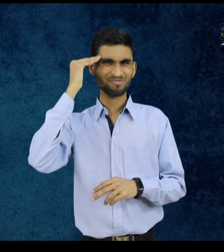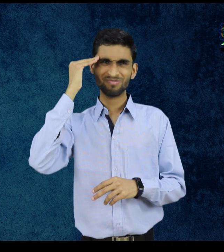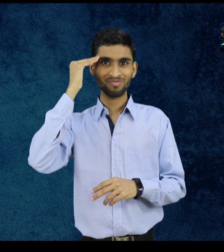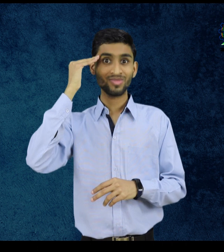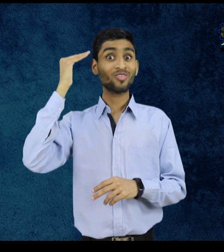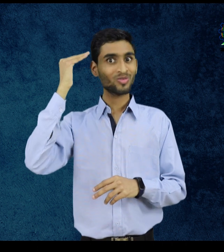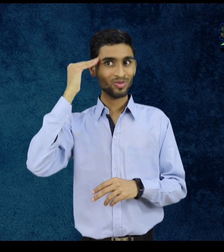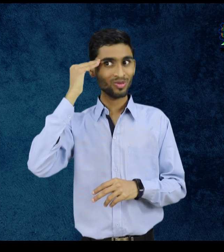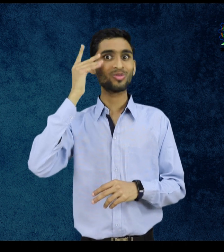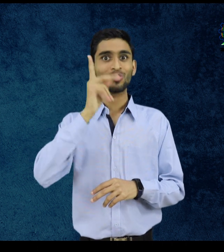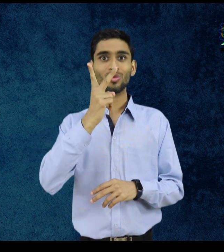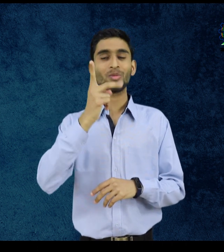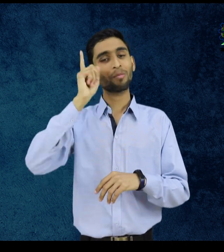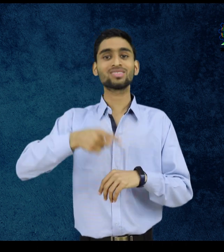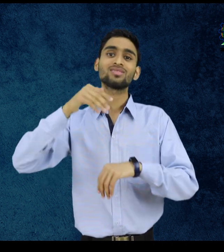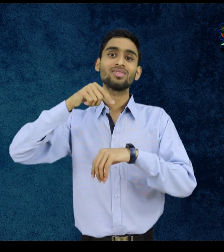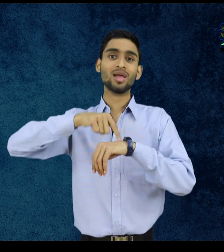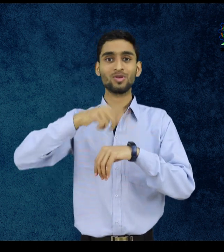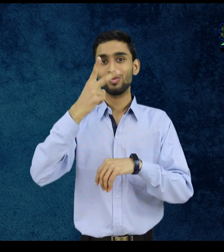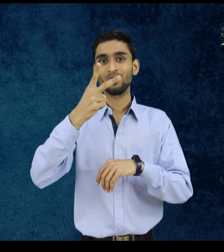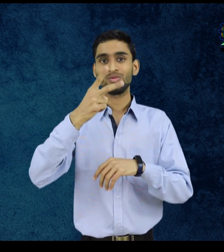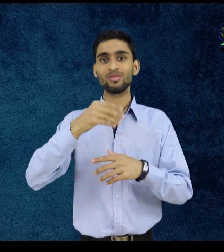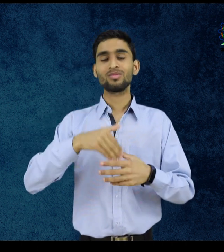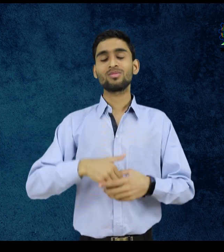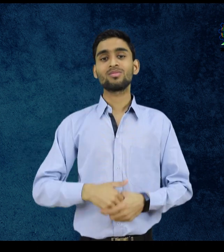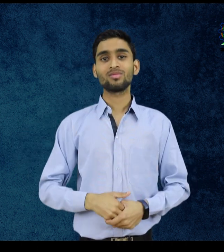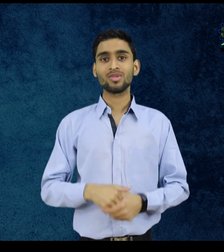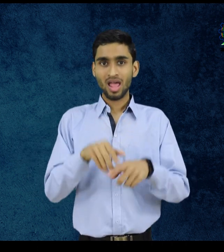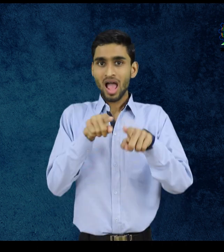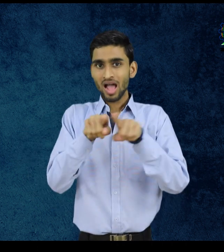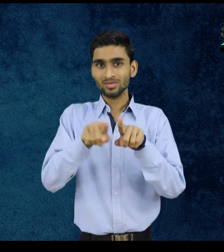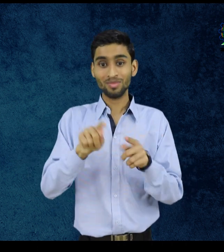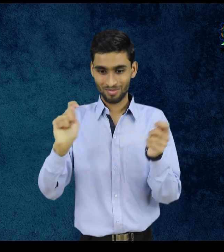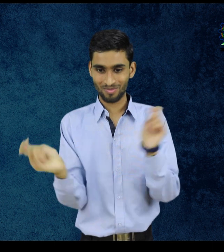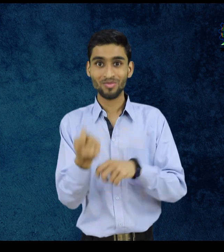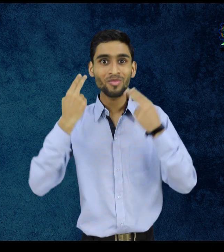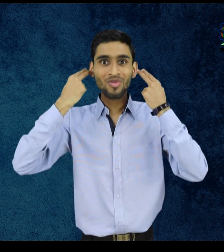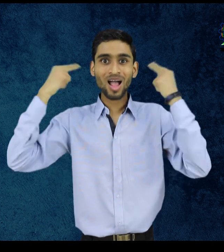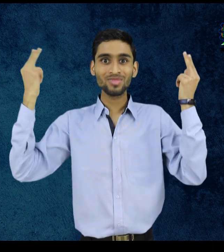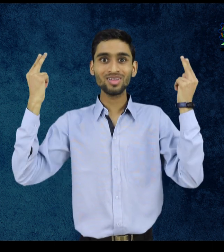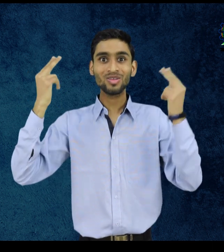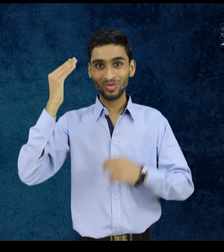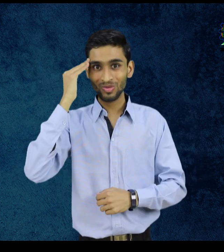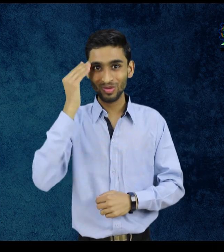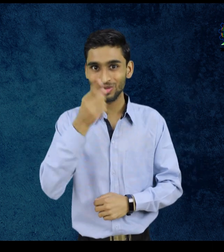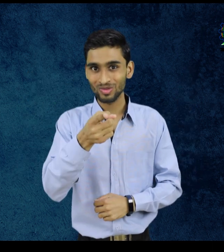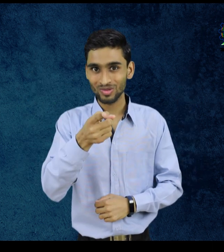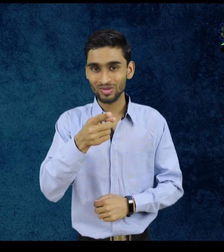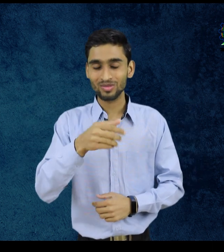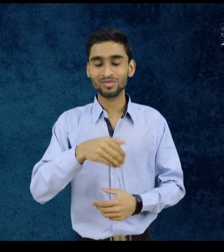एक बार नहीं दो बार टाप करना होगा उधारन के लिए तुम उस फेमस क्रिकेटर को जानते